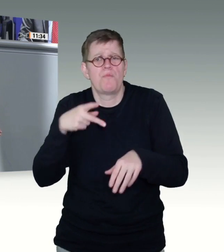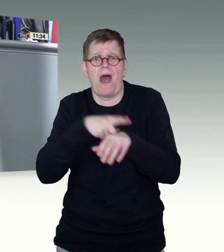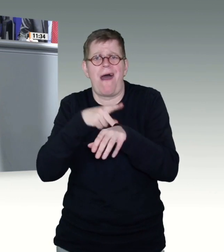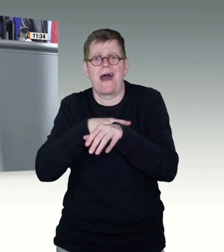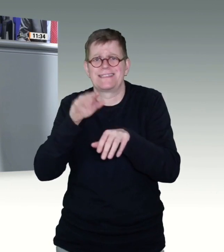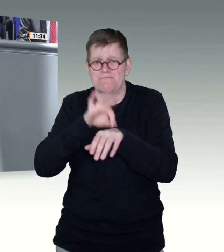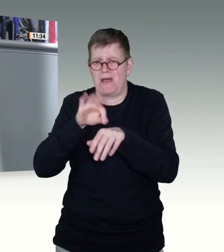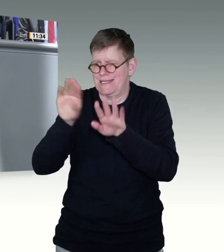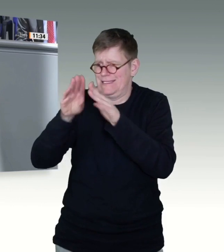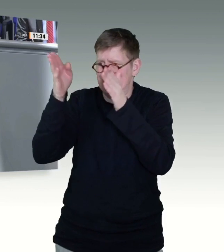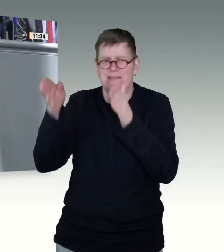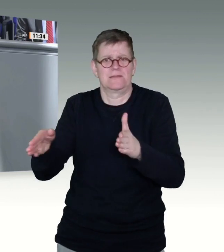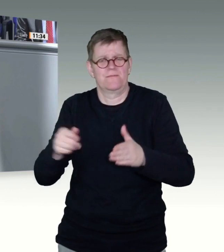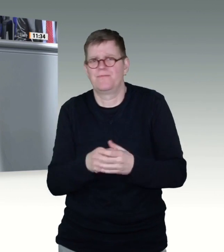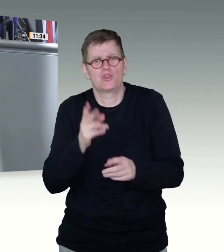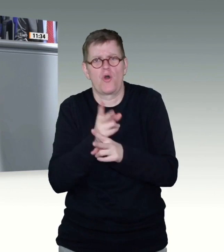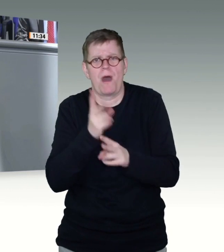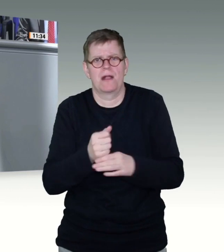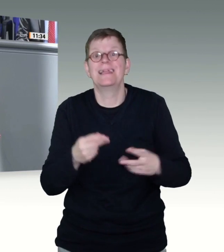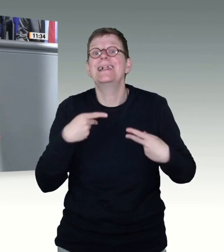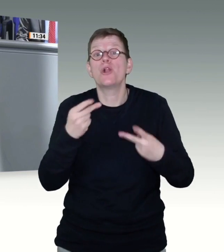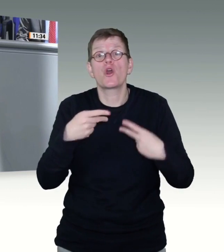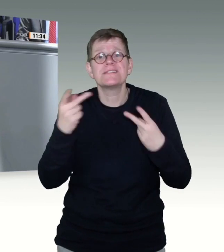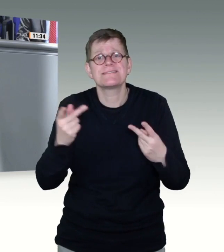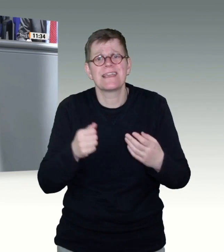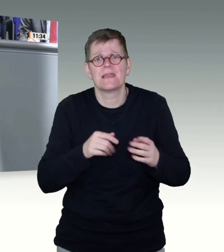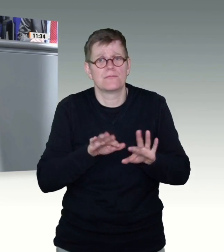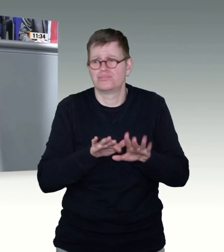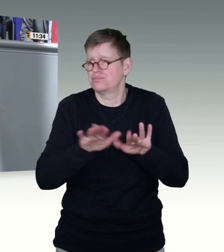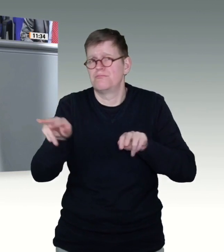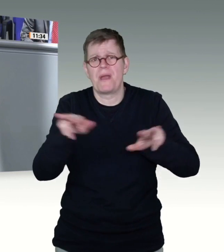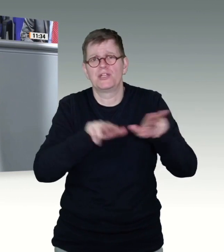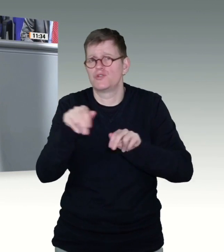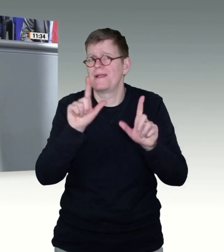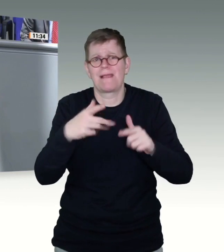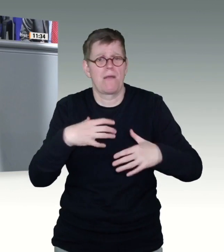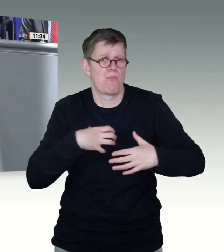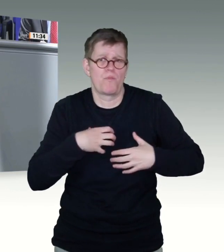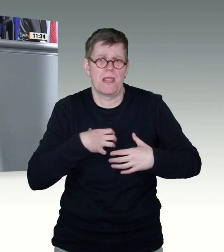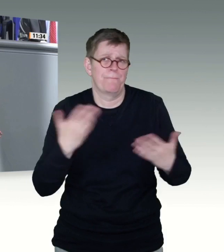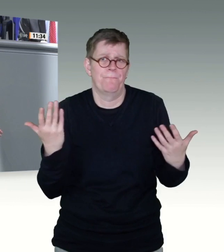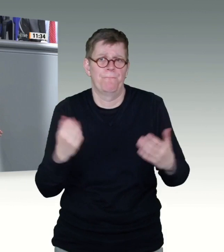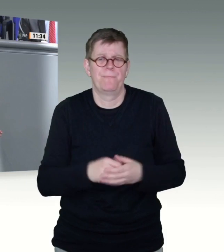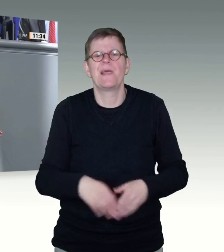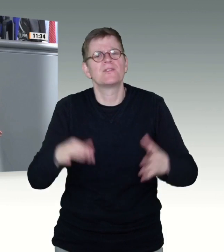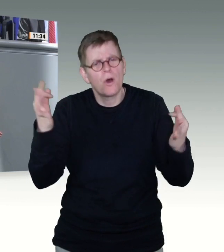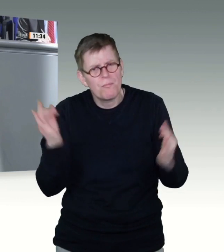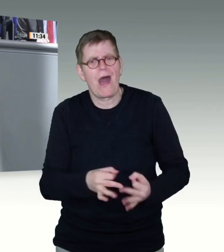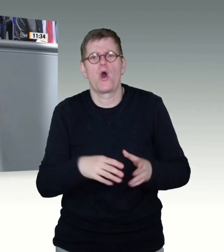Wir brauchen mehr Flexibilität. Wir brauchen Flexibilität mit Prinzipien. Ich bin